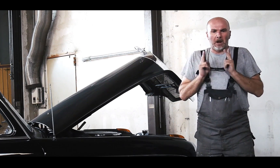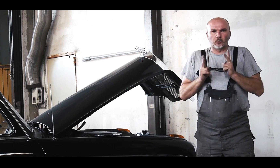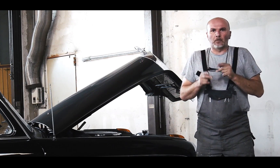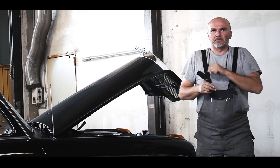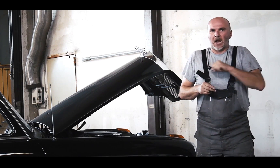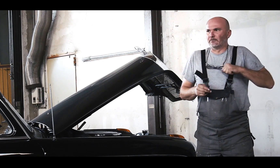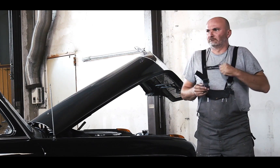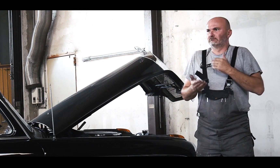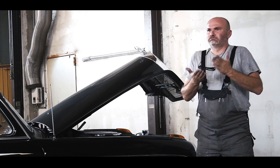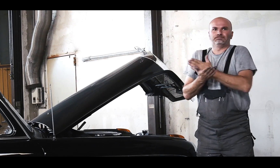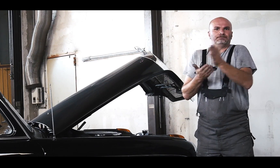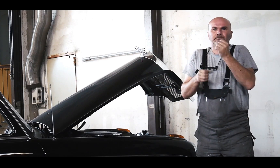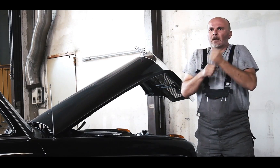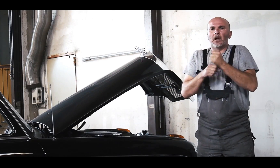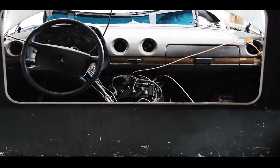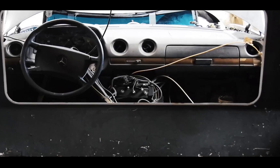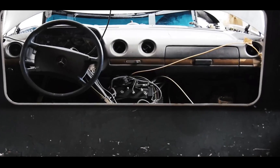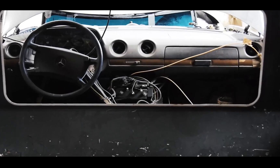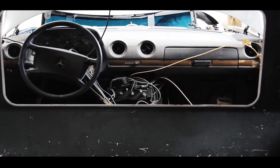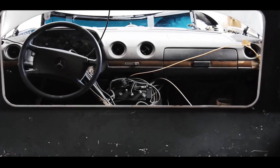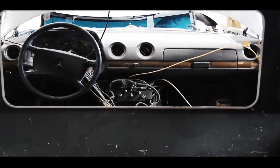Wenn man viel kann, steht einem viele Möglichkeiten offen.